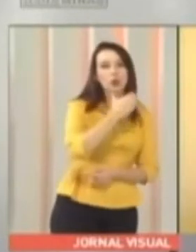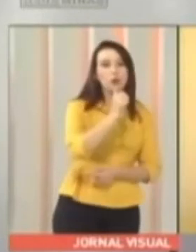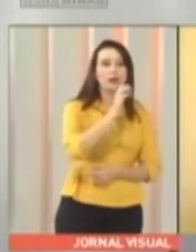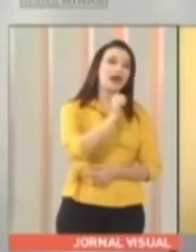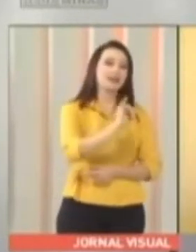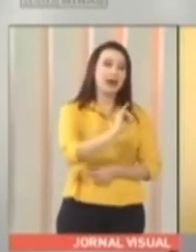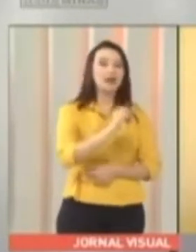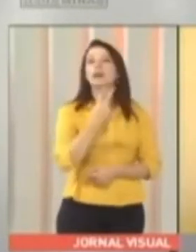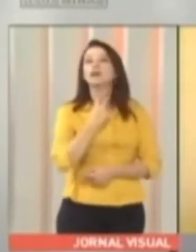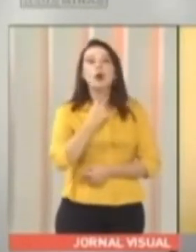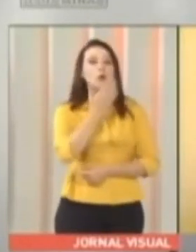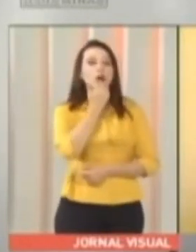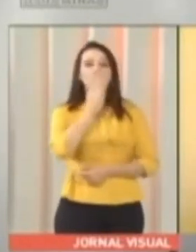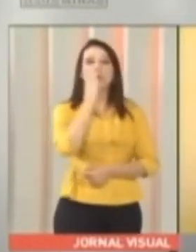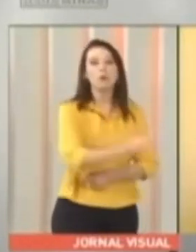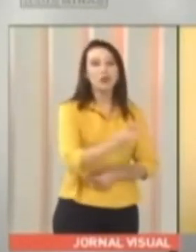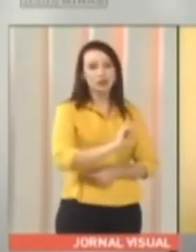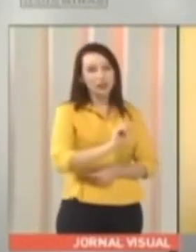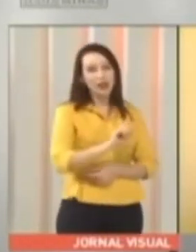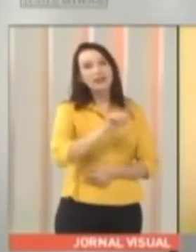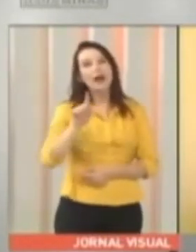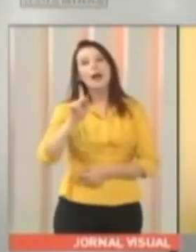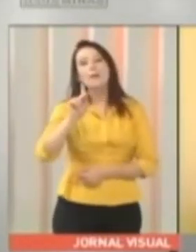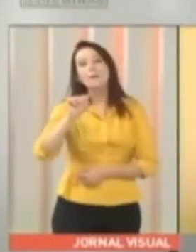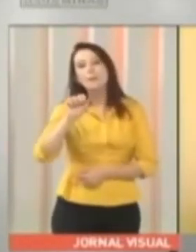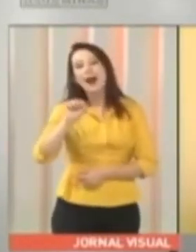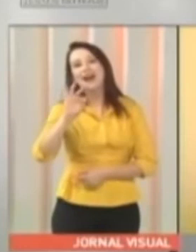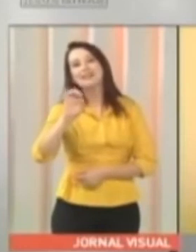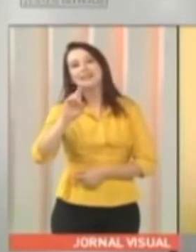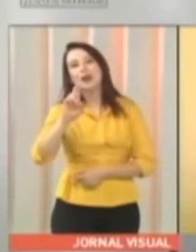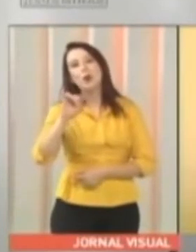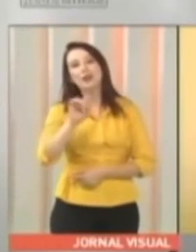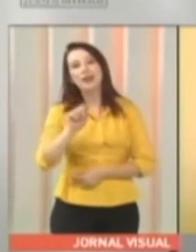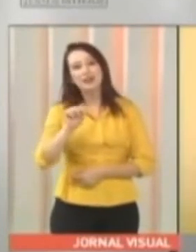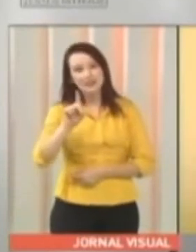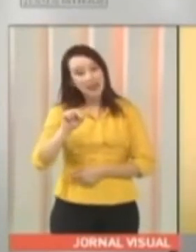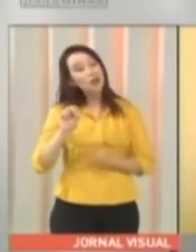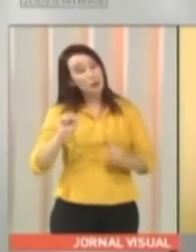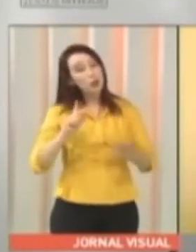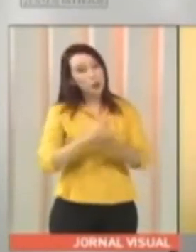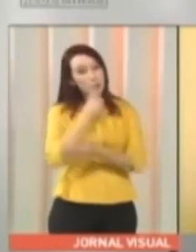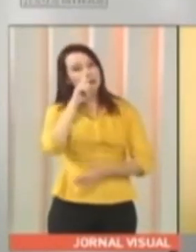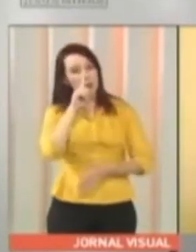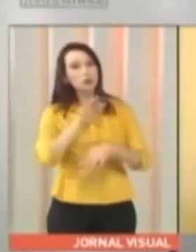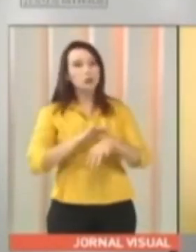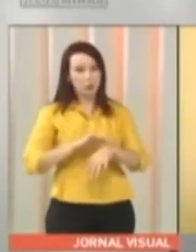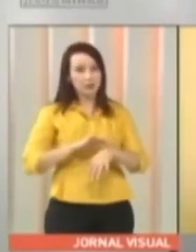processado. Se ele for pasteurizado, aí não tem problema nenhum. Só congelado, aí você corre o risco, sim.